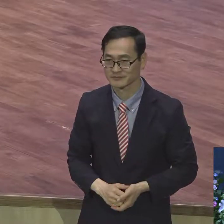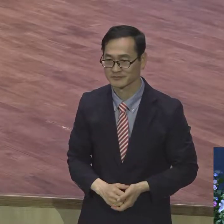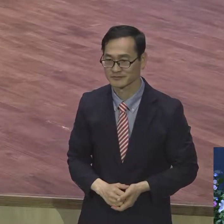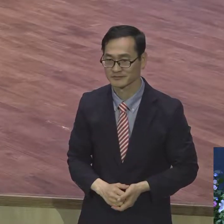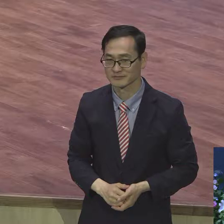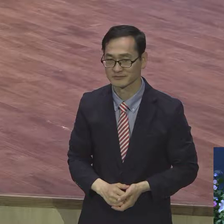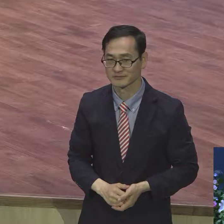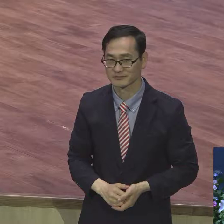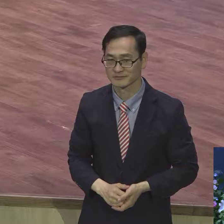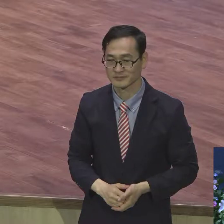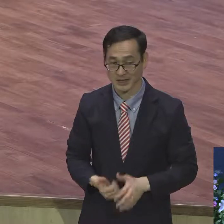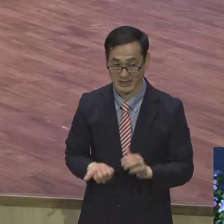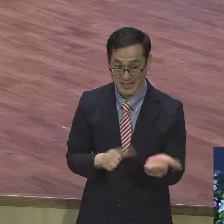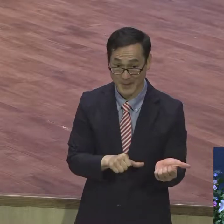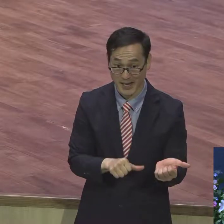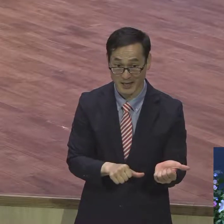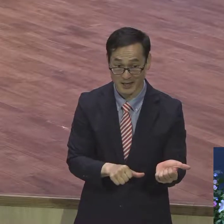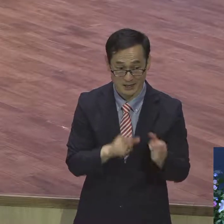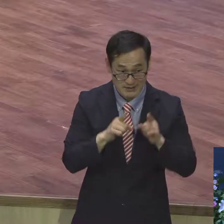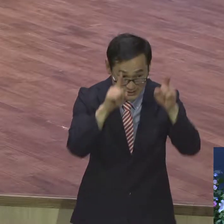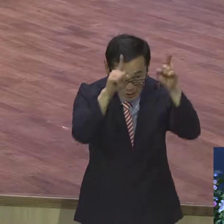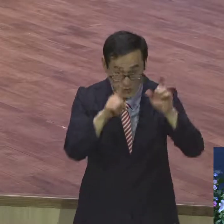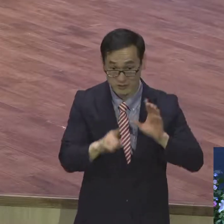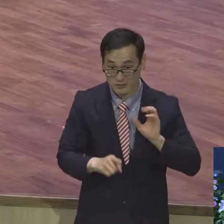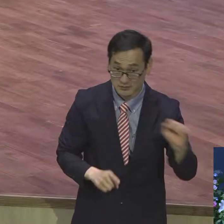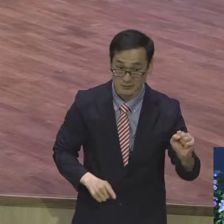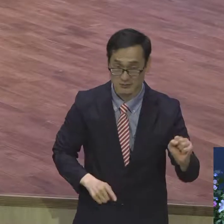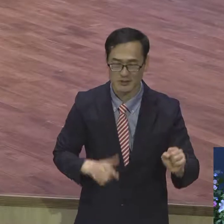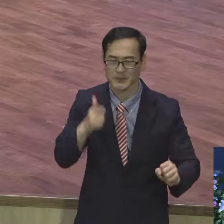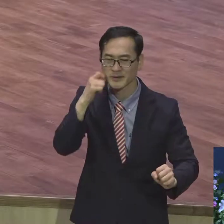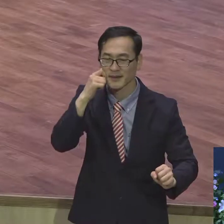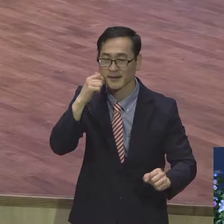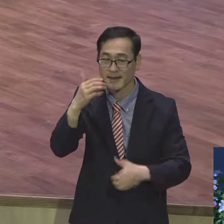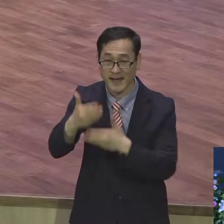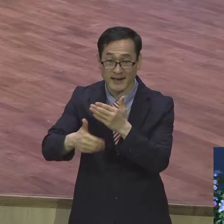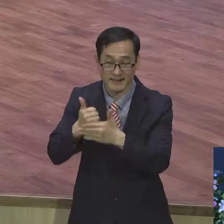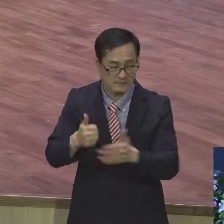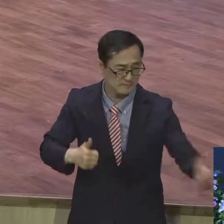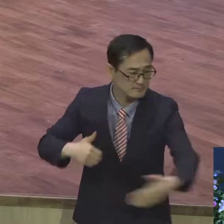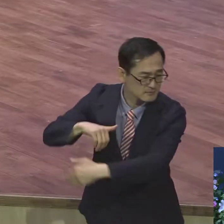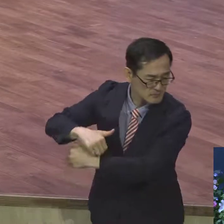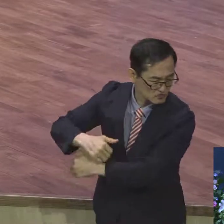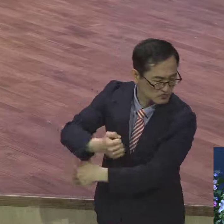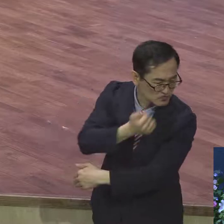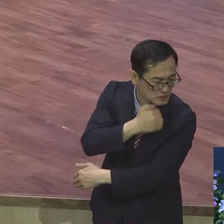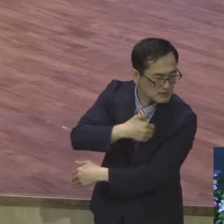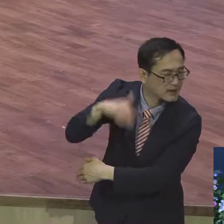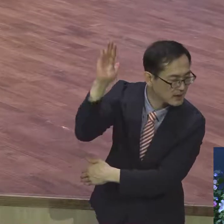사망이 우리를 건드릴 수가 없어요. 아멘 그래서 순교하는 겁니다. 하나밖에 없는 생명 왜 죽어요?